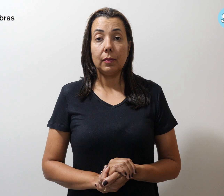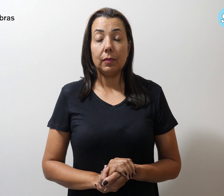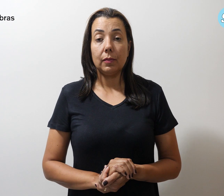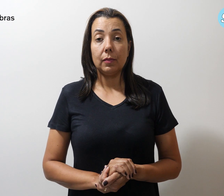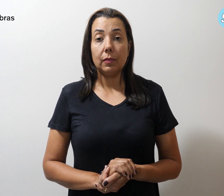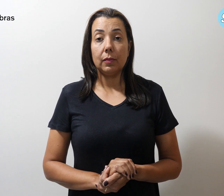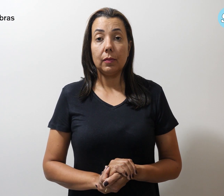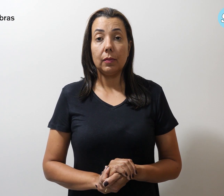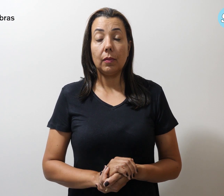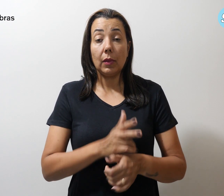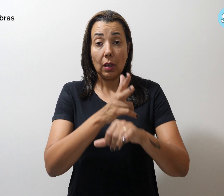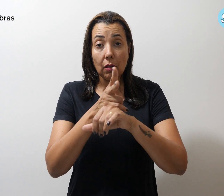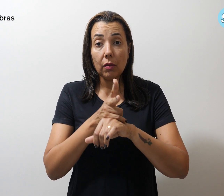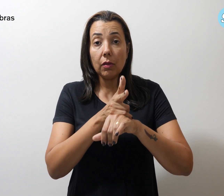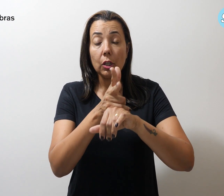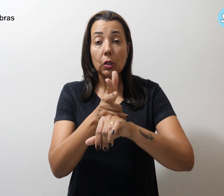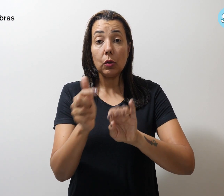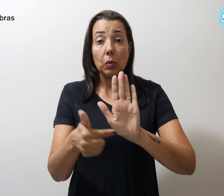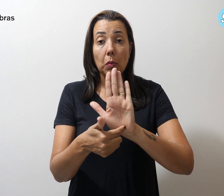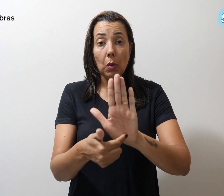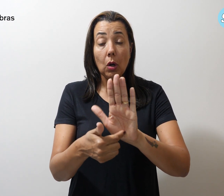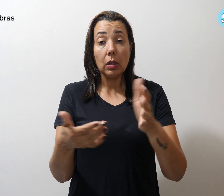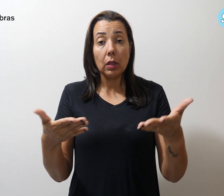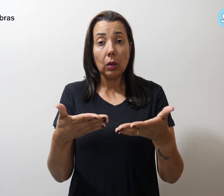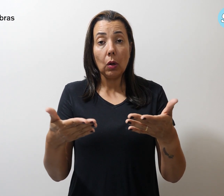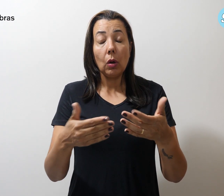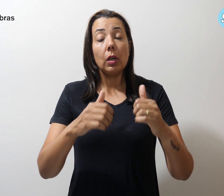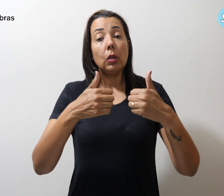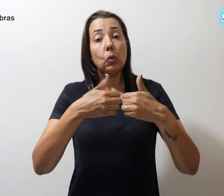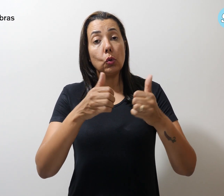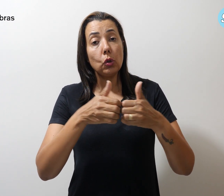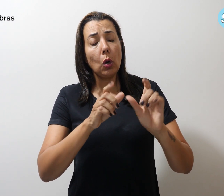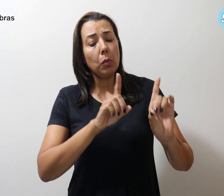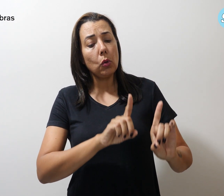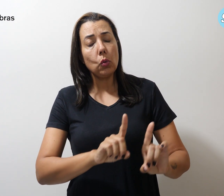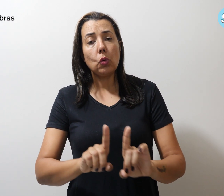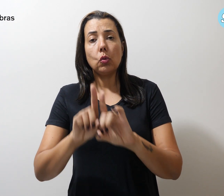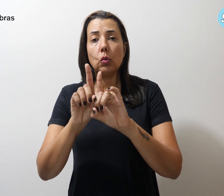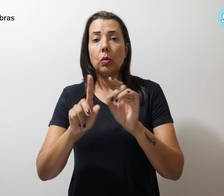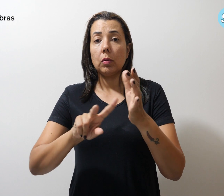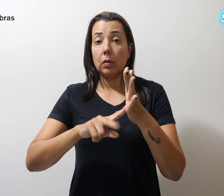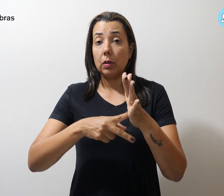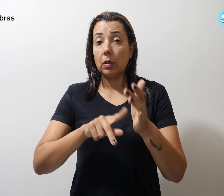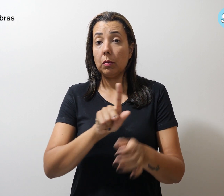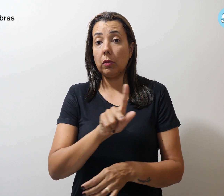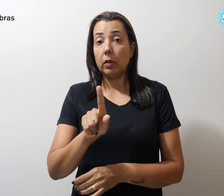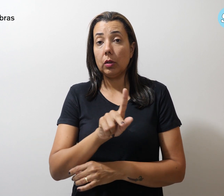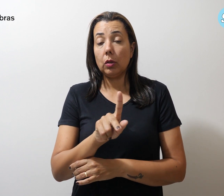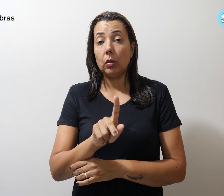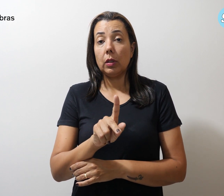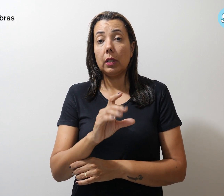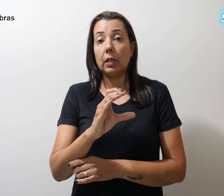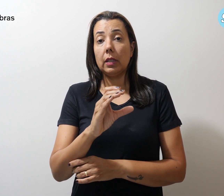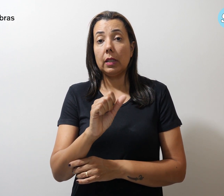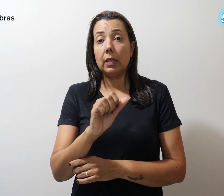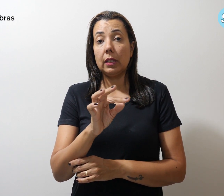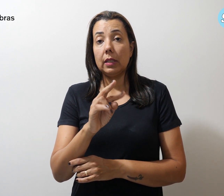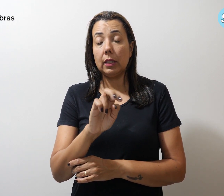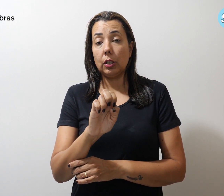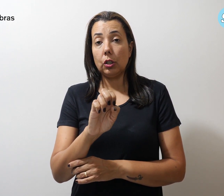Vídeo em exibição no Liberty Mall traz parceria entre Simpro e Centicoupe. Os